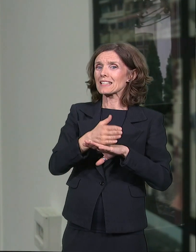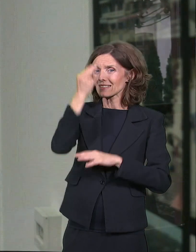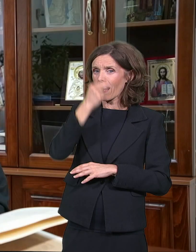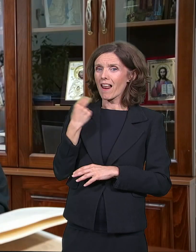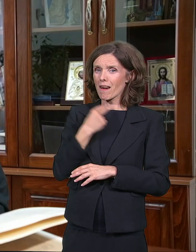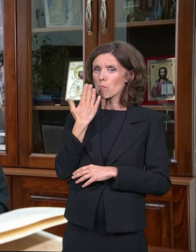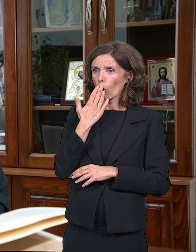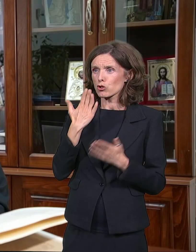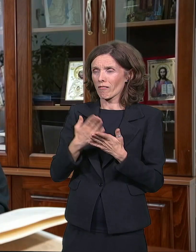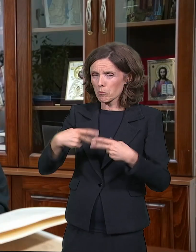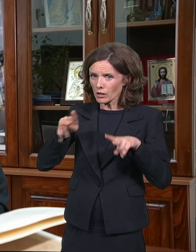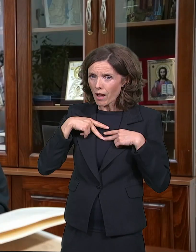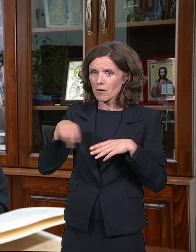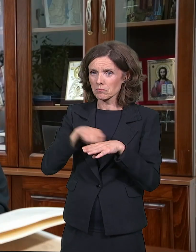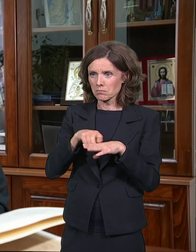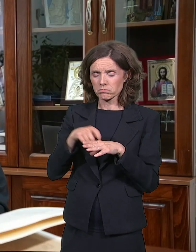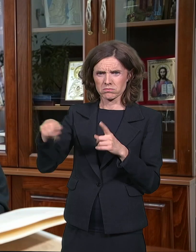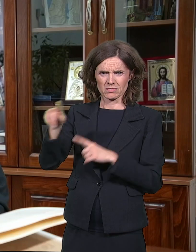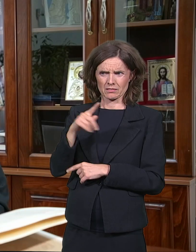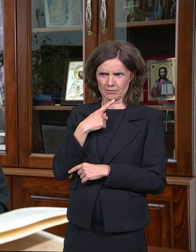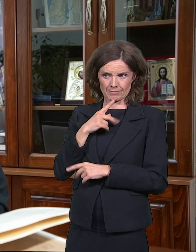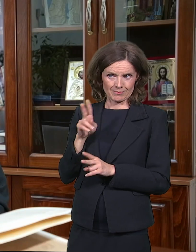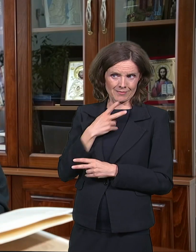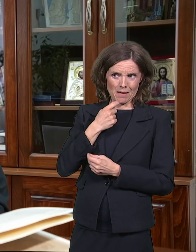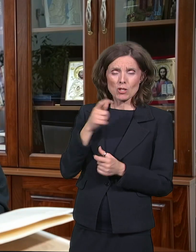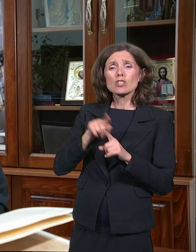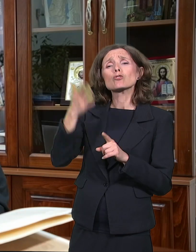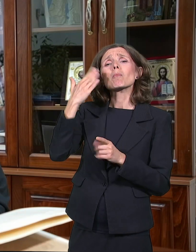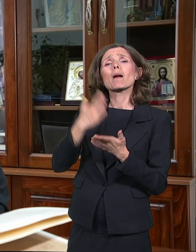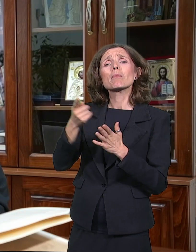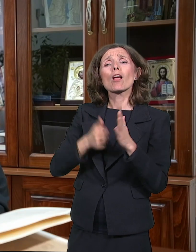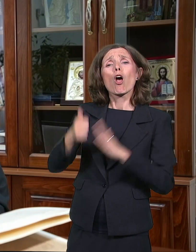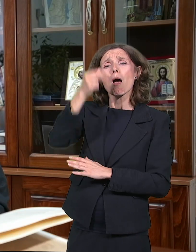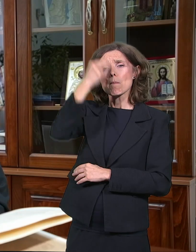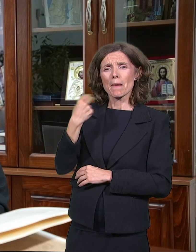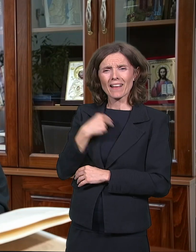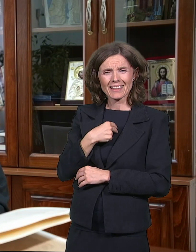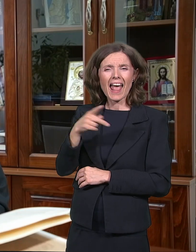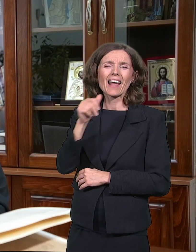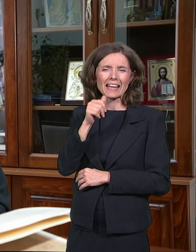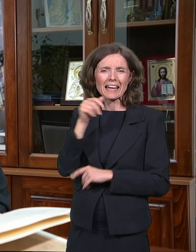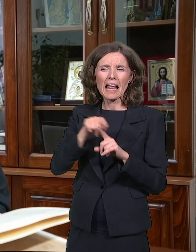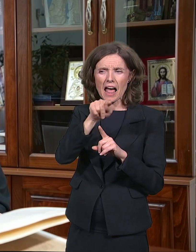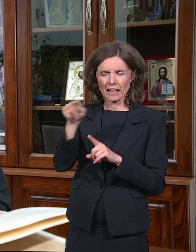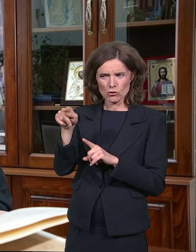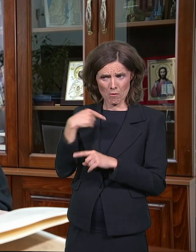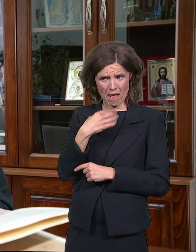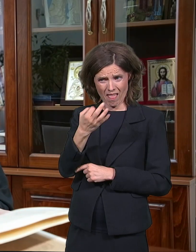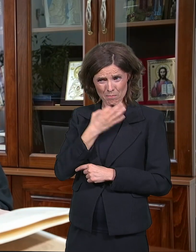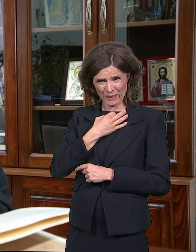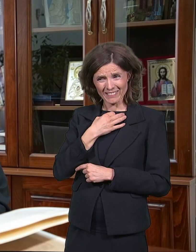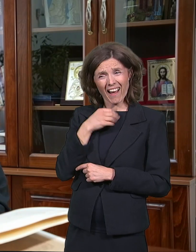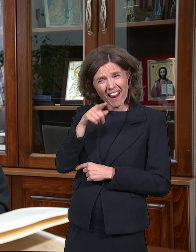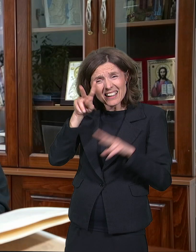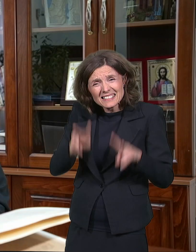Patrijarku Irineju Vlažanog spomena i mnogim episkopima, pitao me je, zar ti zaista smatraš da je